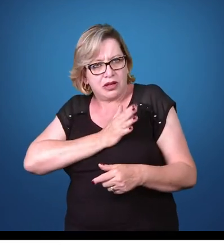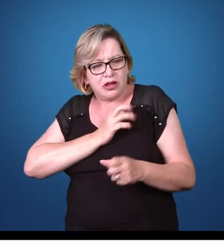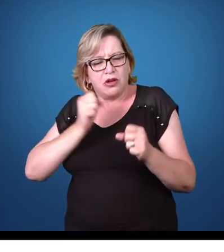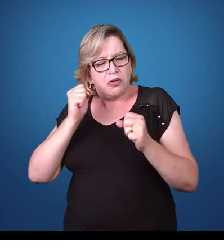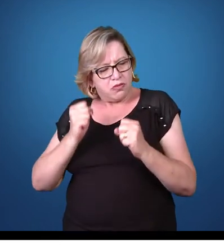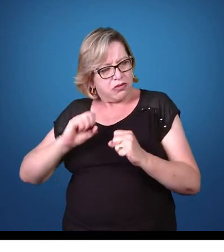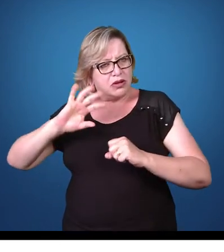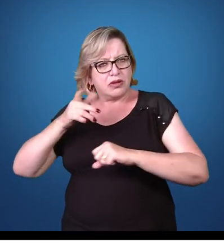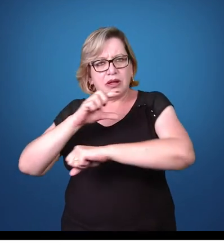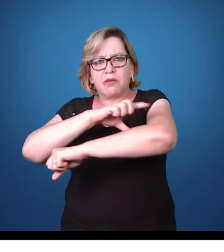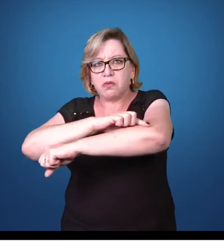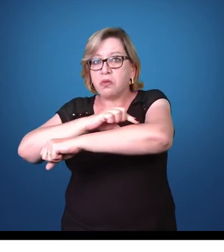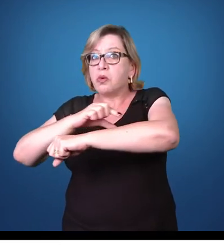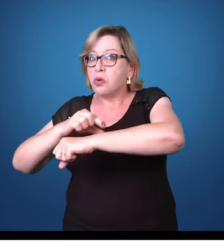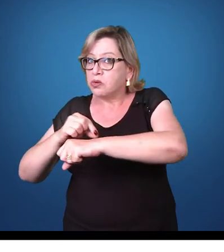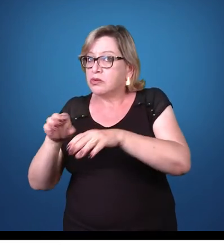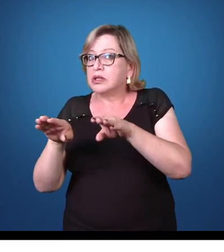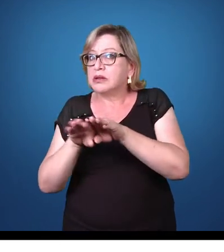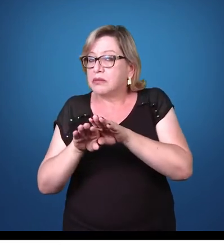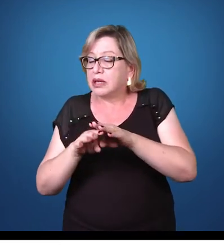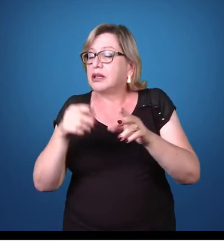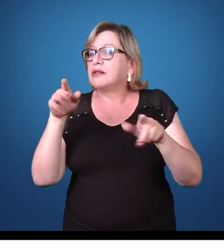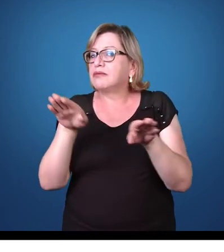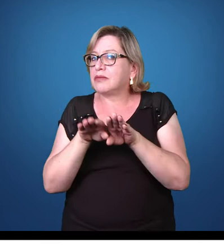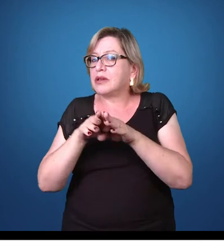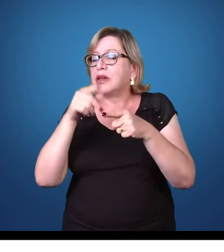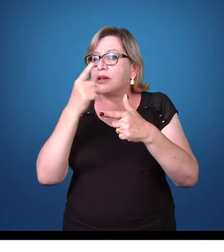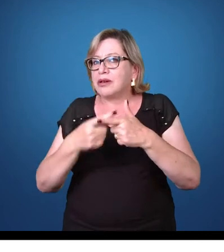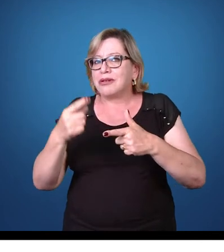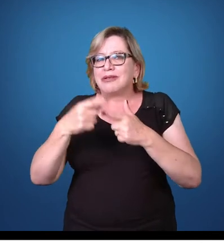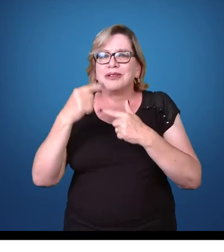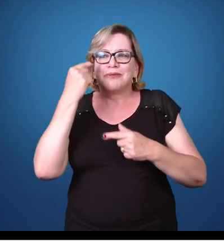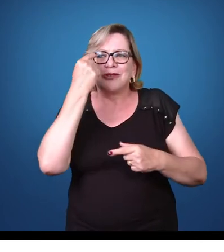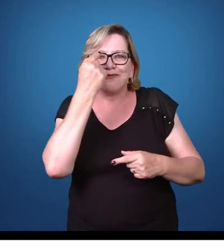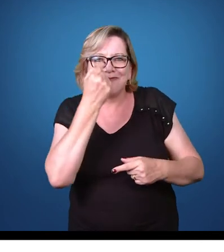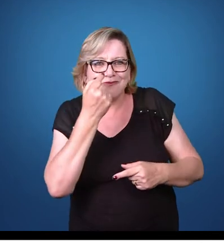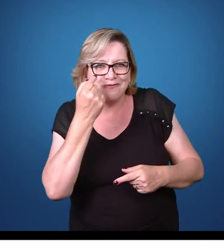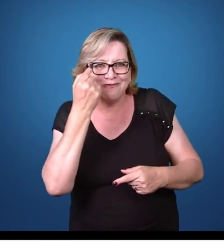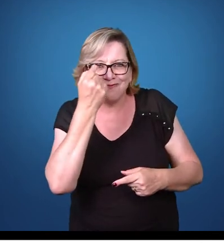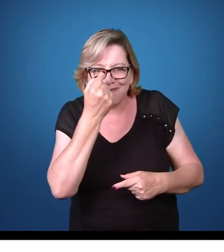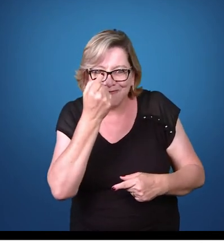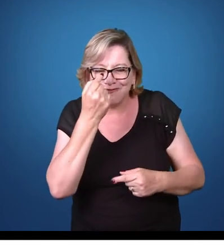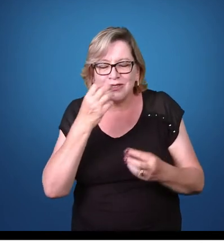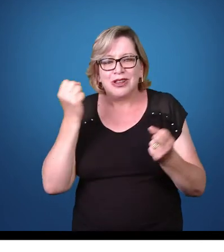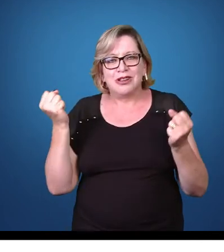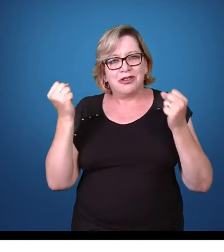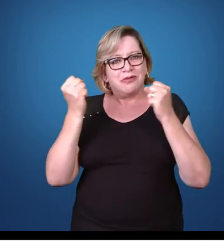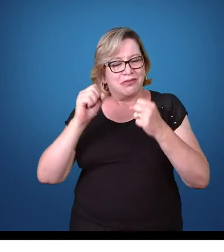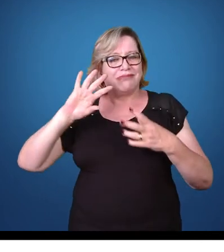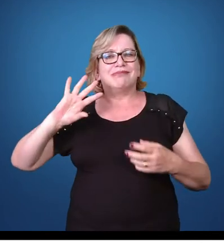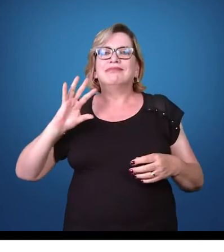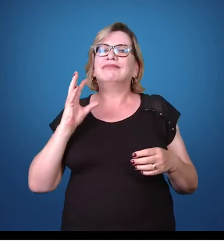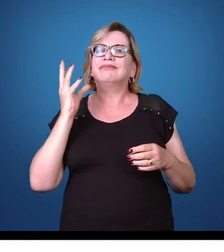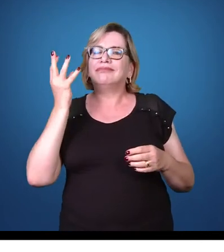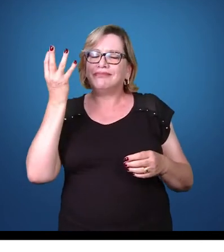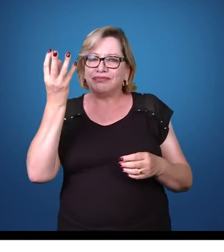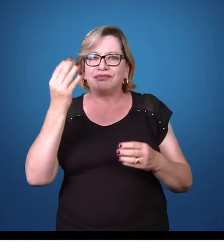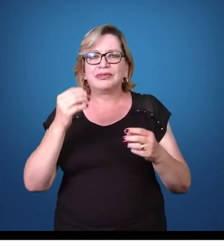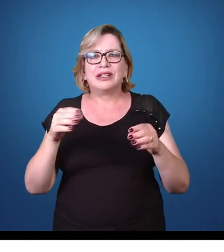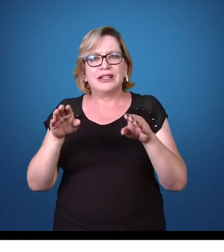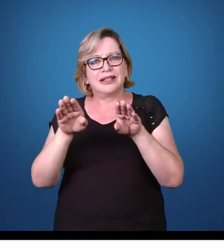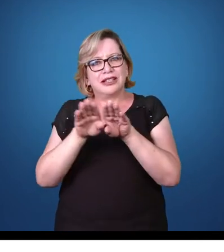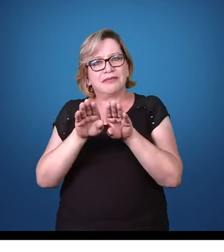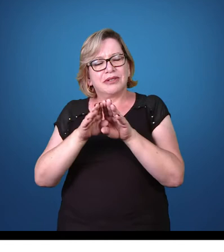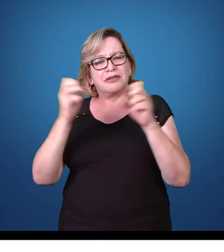musculares, tanto problemas nos olhos, pela presença da forma incistada do parasita nesses órgãos. Além